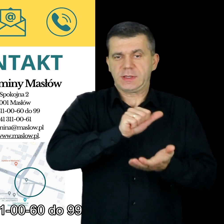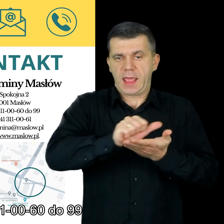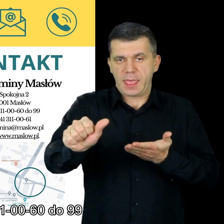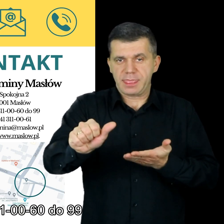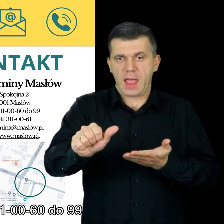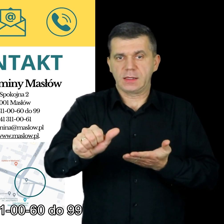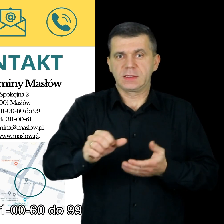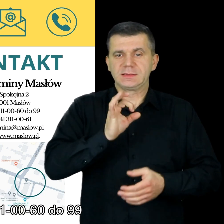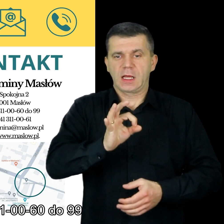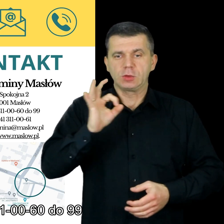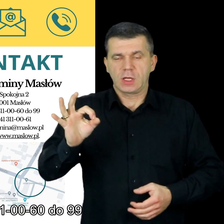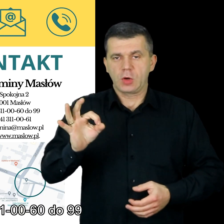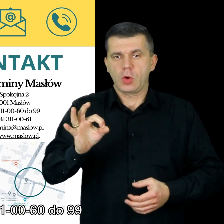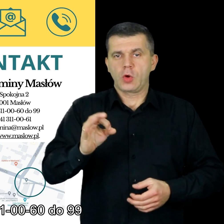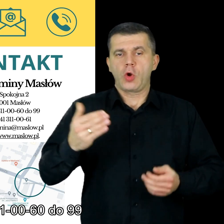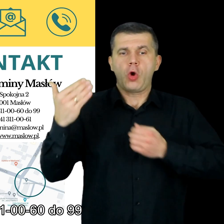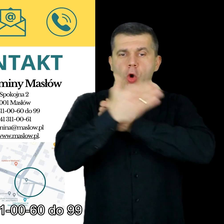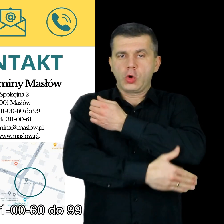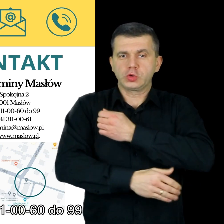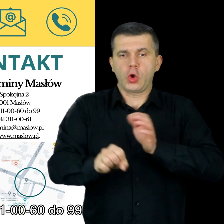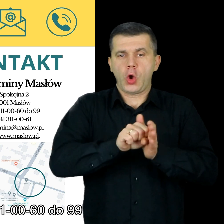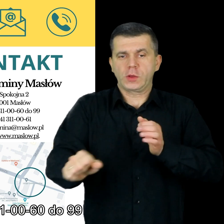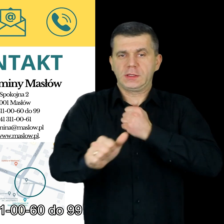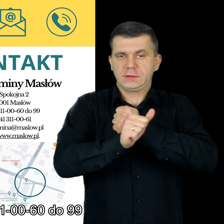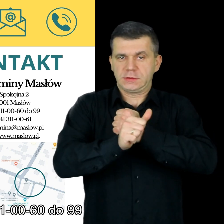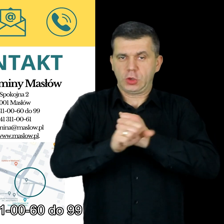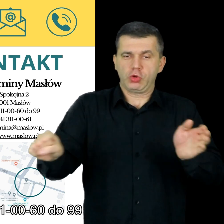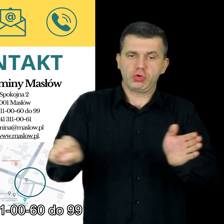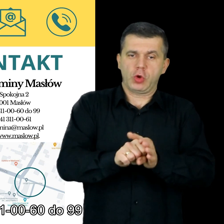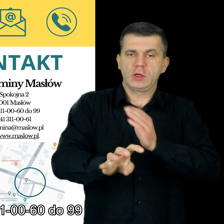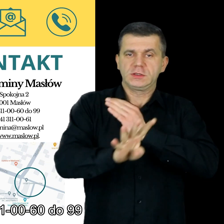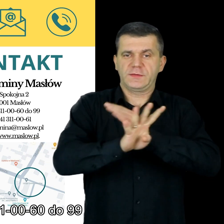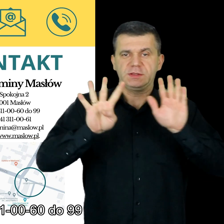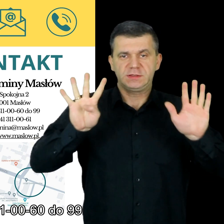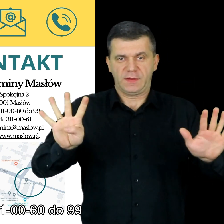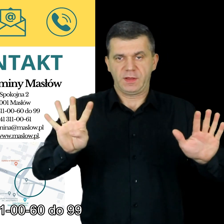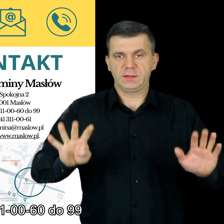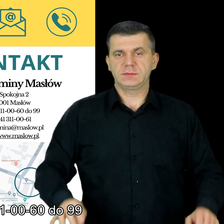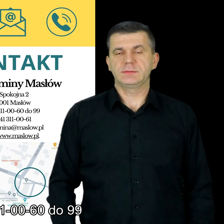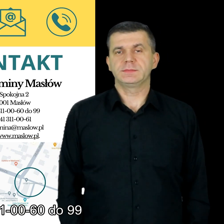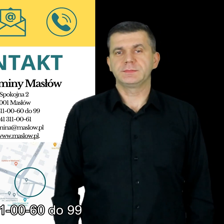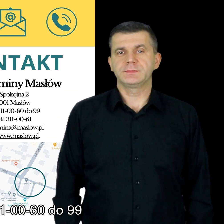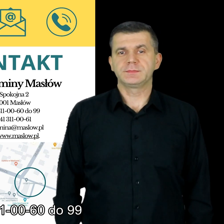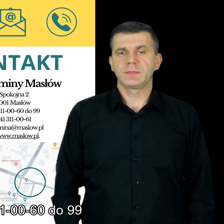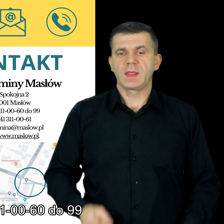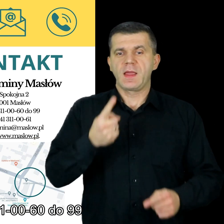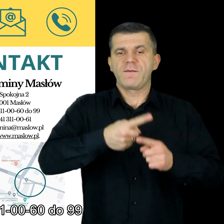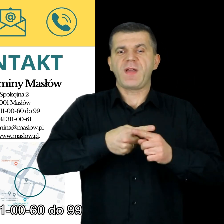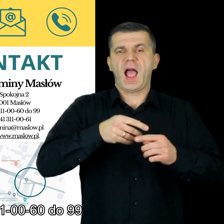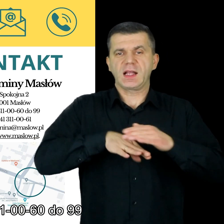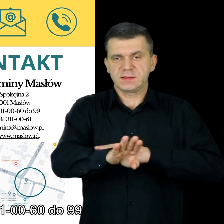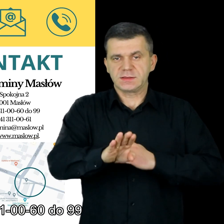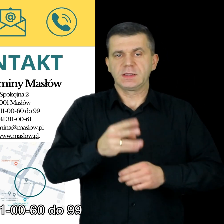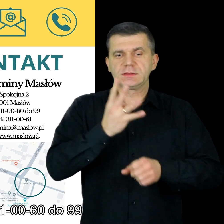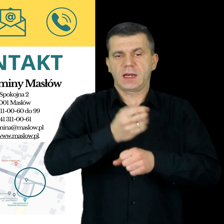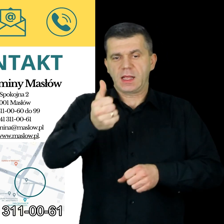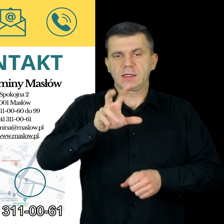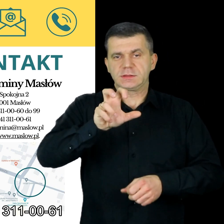41311 0000, końcówka od 60 do 99 Faks